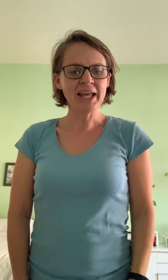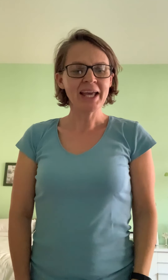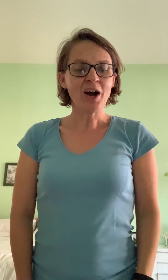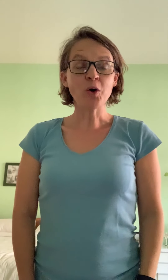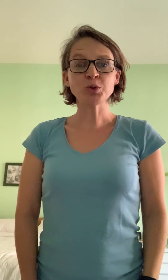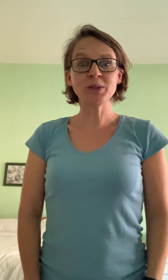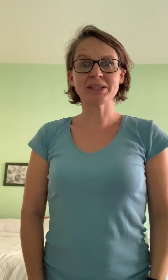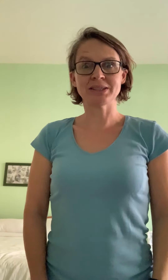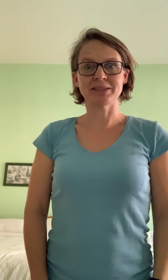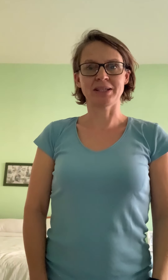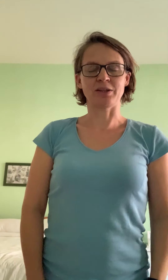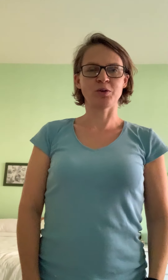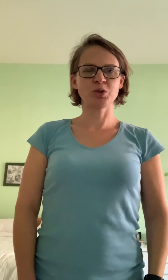Ensuite, attention.